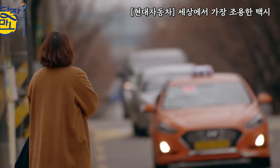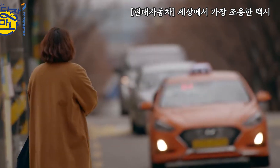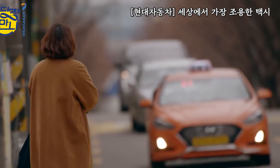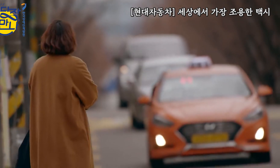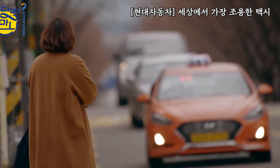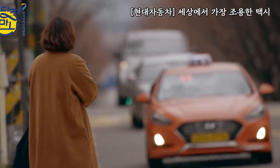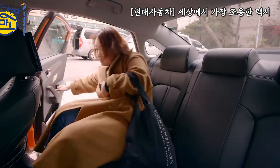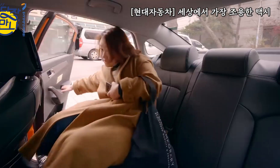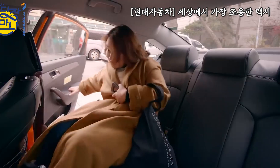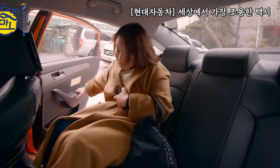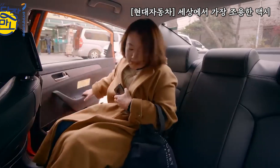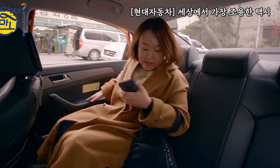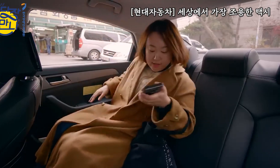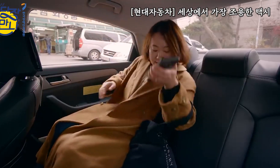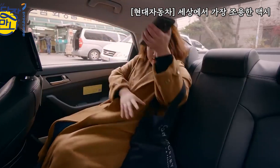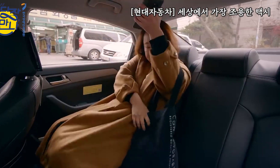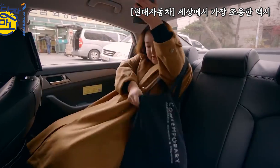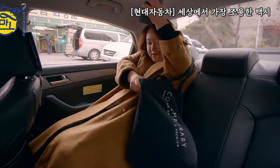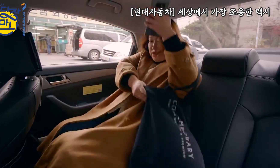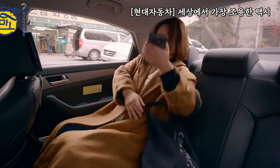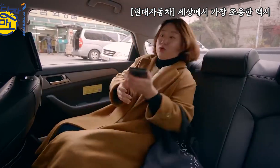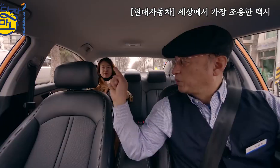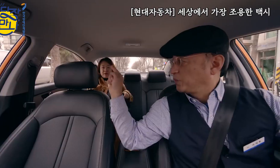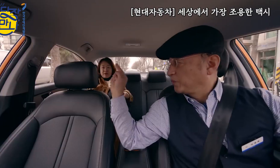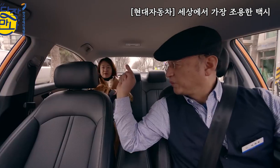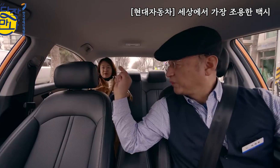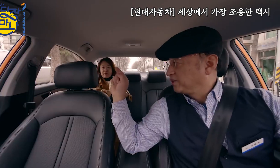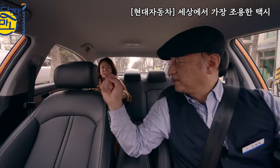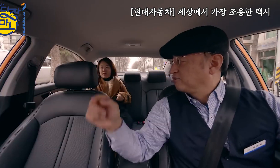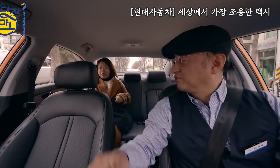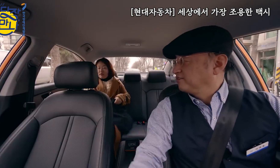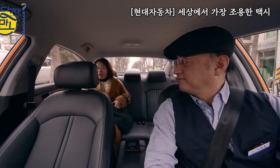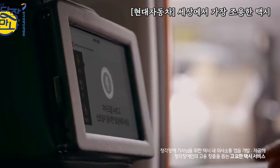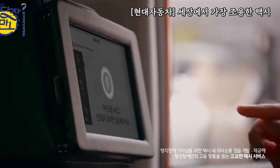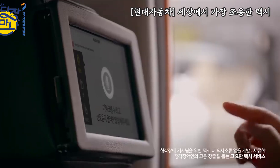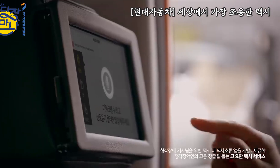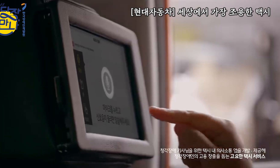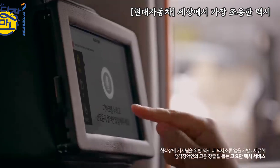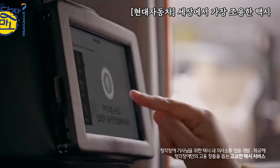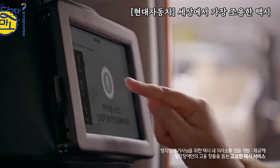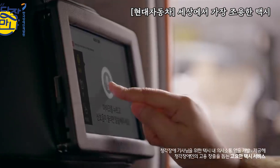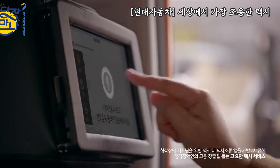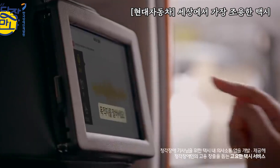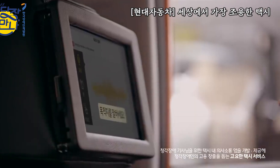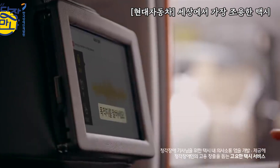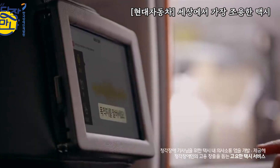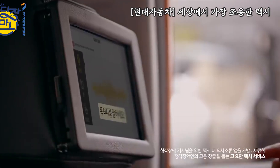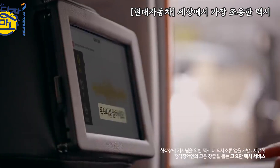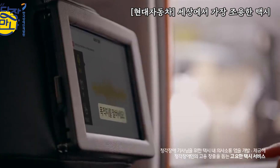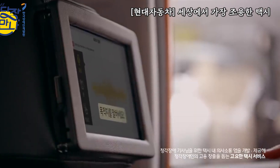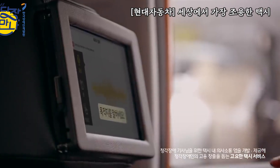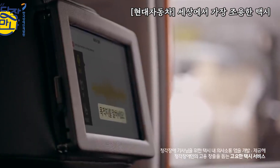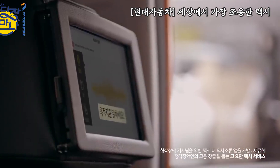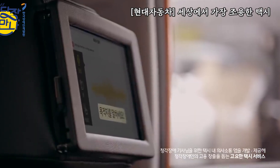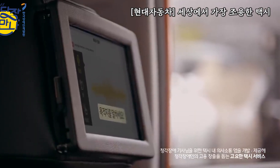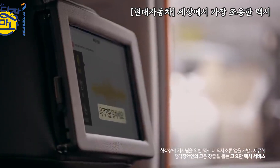안녕하세요 청각장에 기사님이 운행하는 택시입니다 공덕역